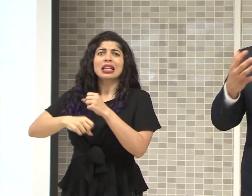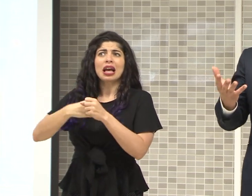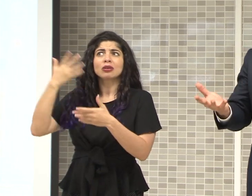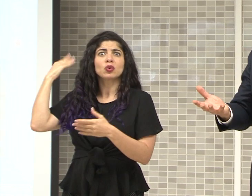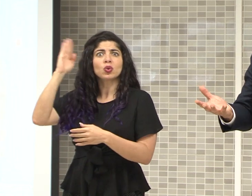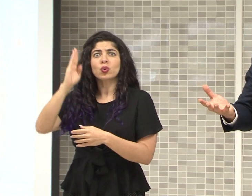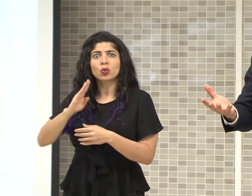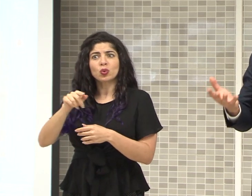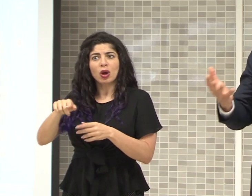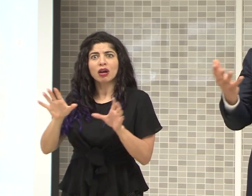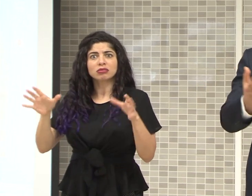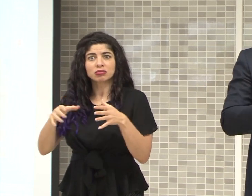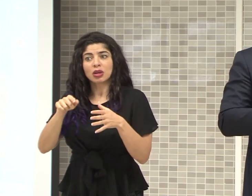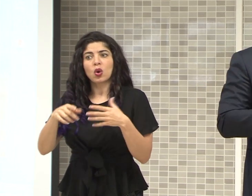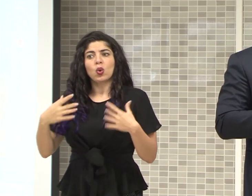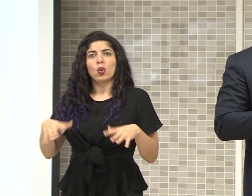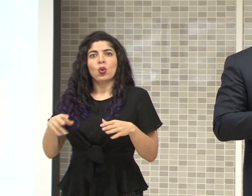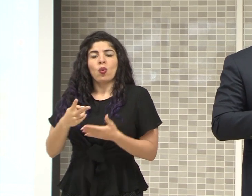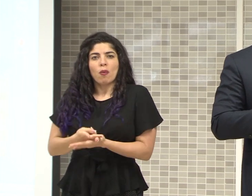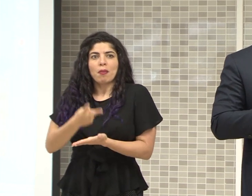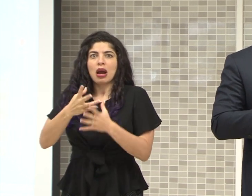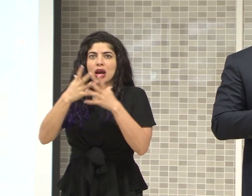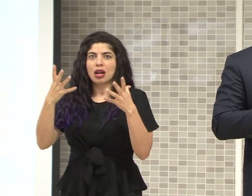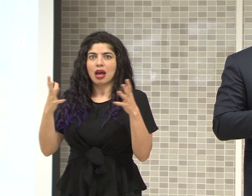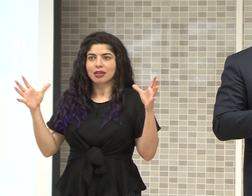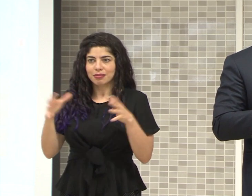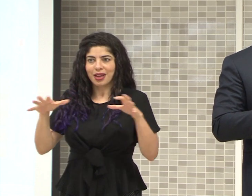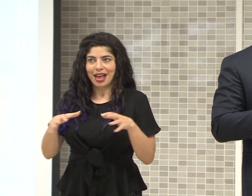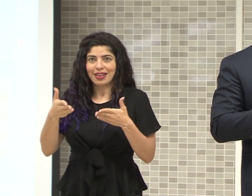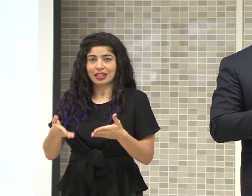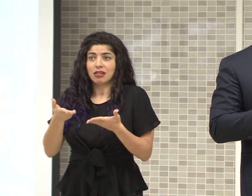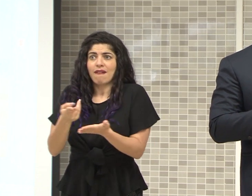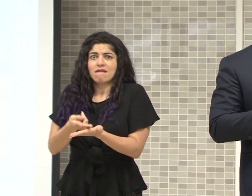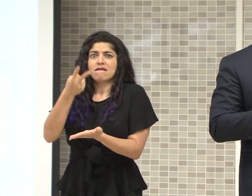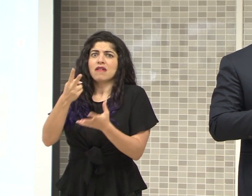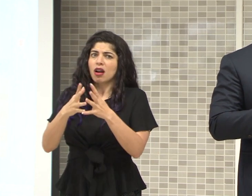Es un gran valor también lo que tenemos acá. Eso es un gran valor.